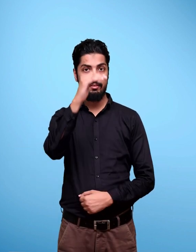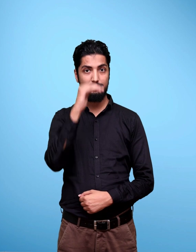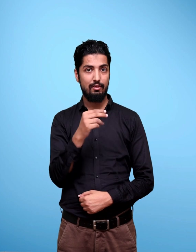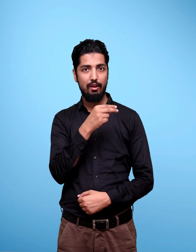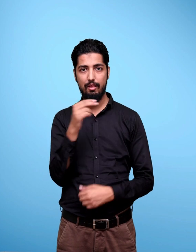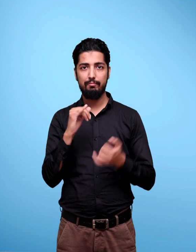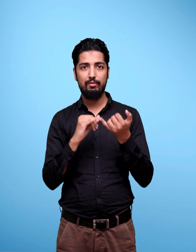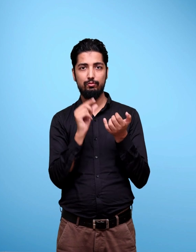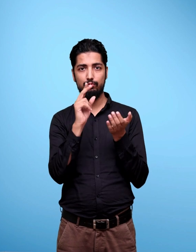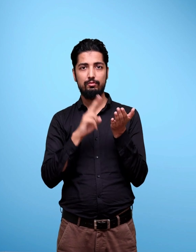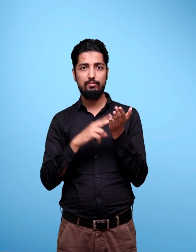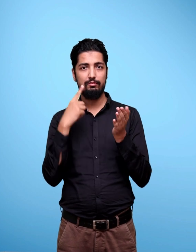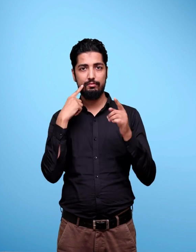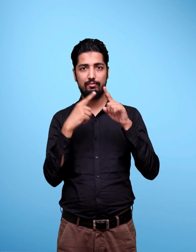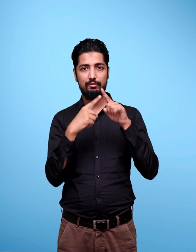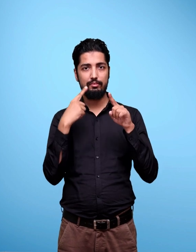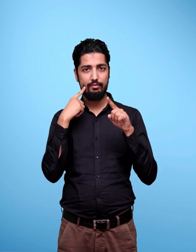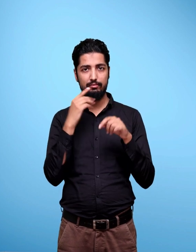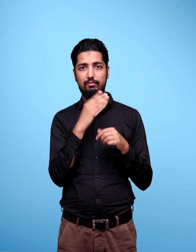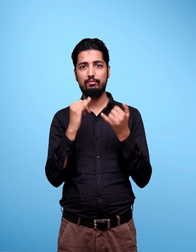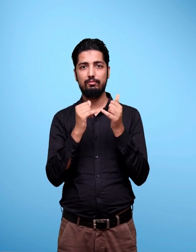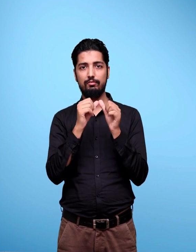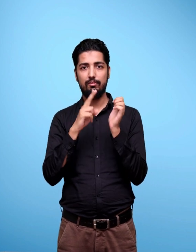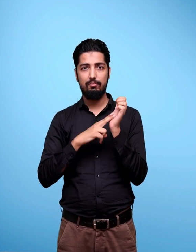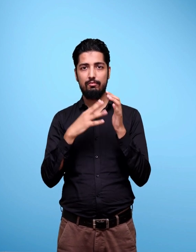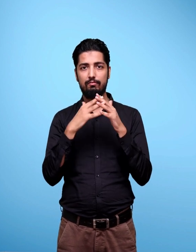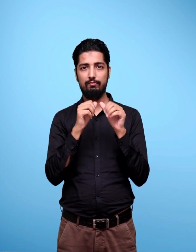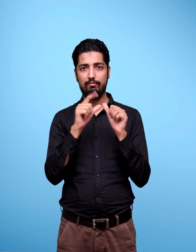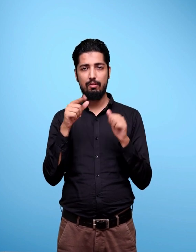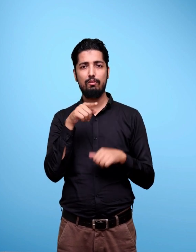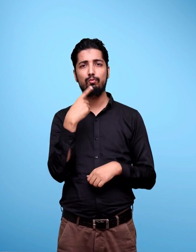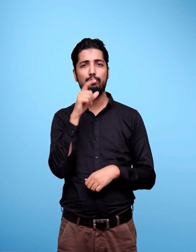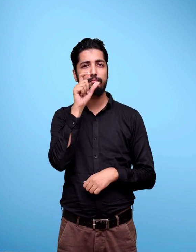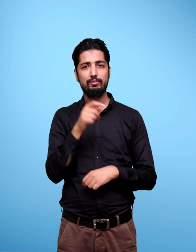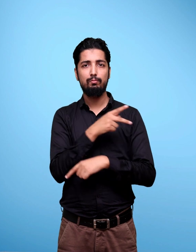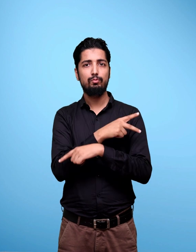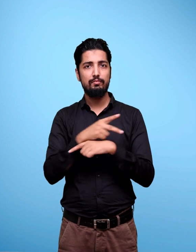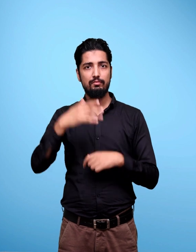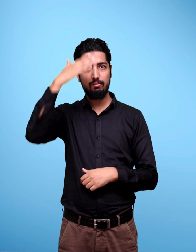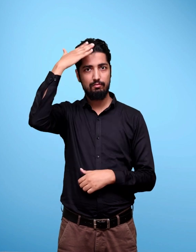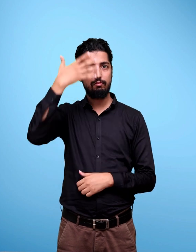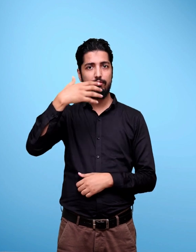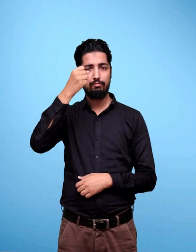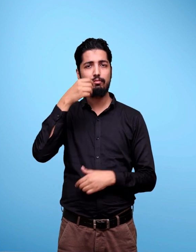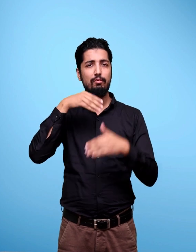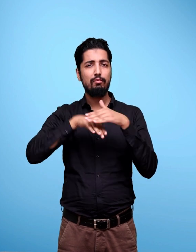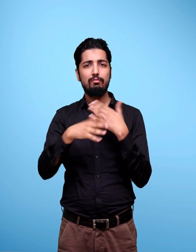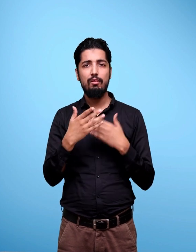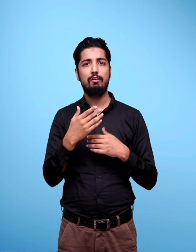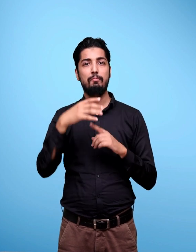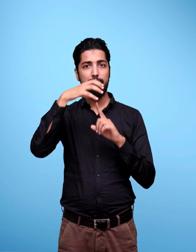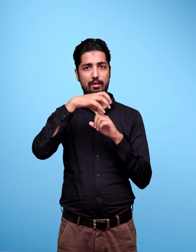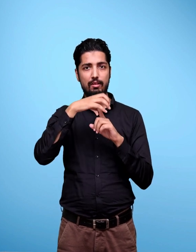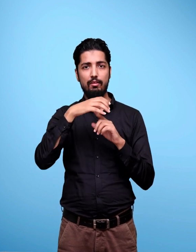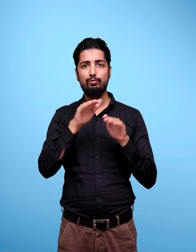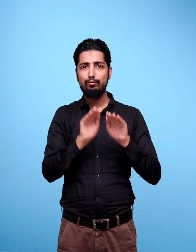Suniti Sanwal Professor And Head Department Of Elementary Education